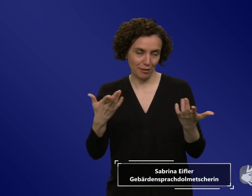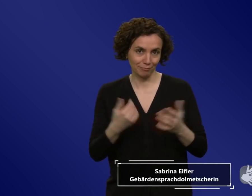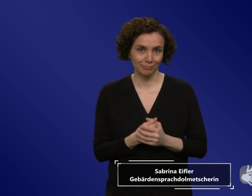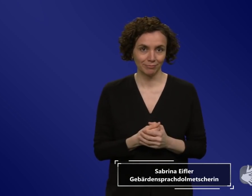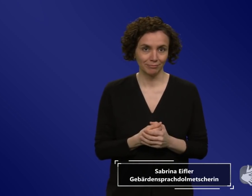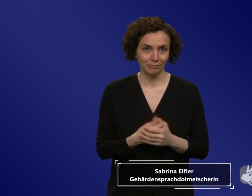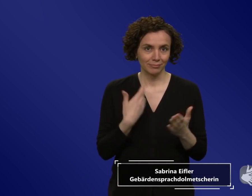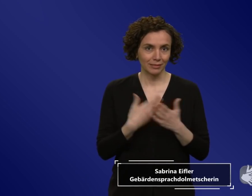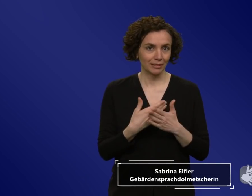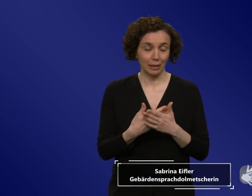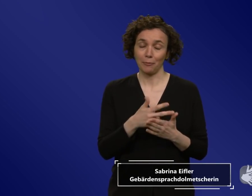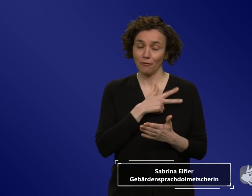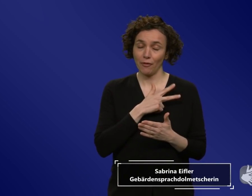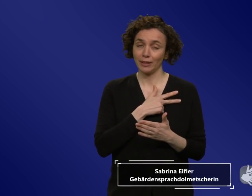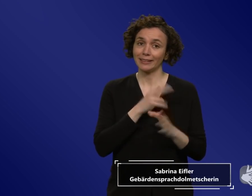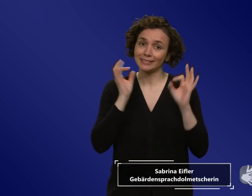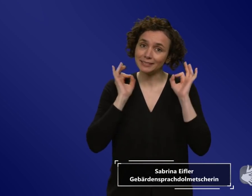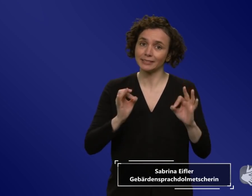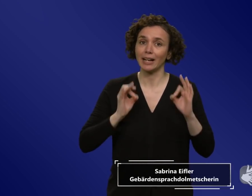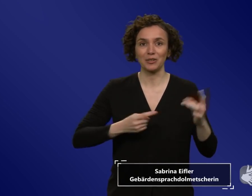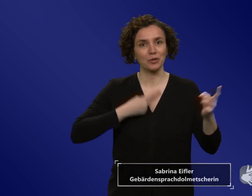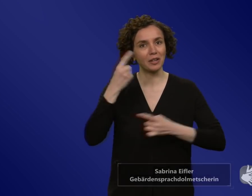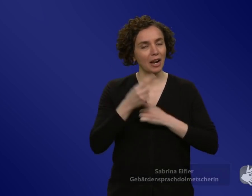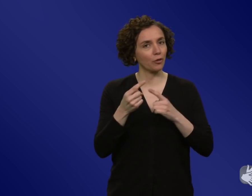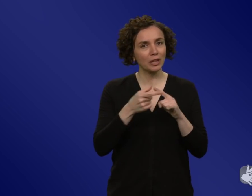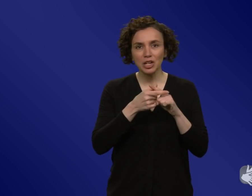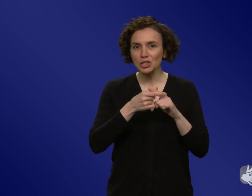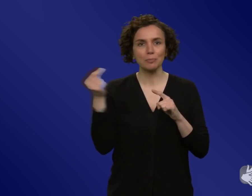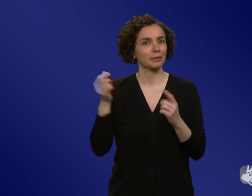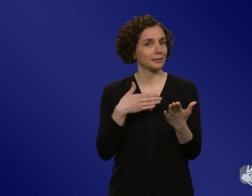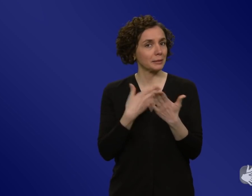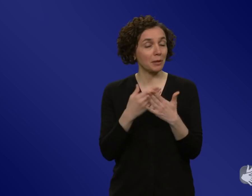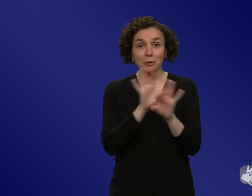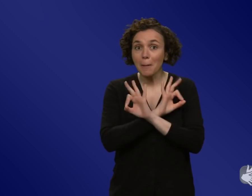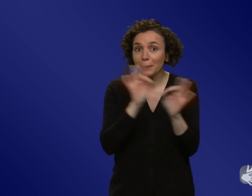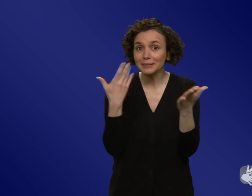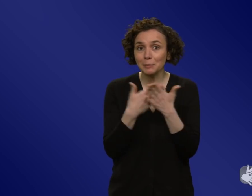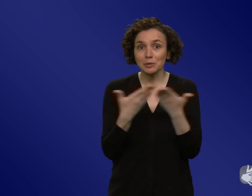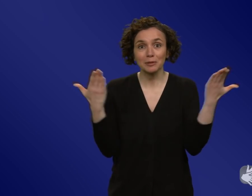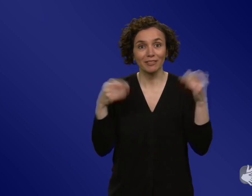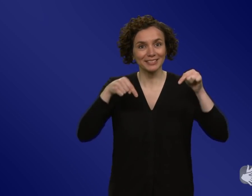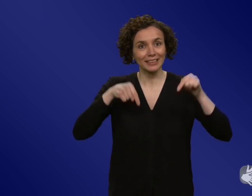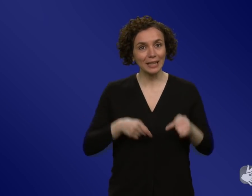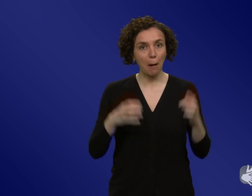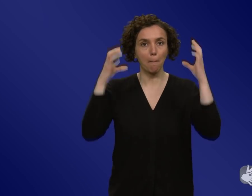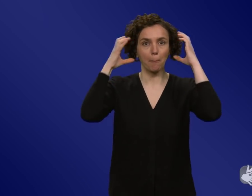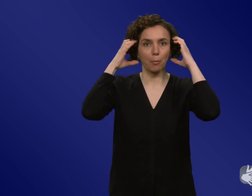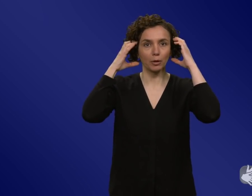unglaublich gut gelaufen. Also als Paradebeispiel kann man vielleicht hier ihren Podcast mit Herrn Drosten auch nehmen, der ja auch viel gehört und